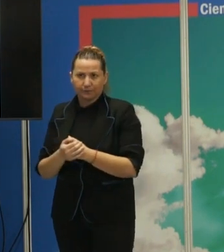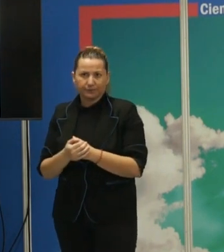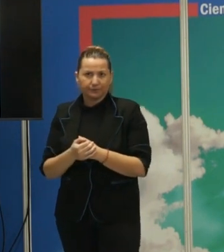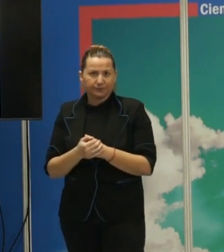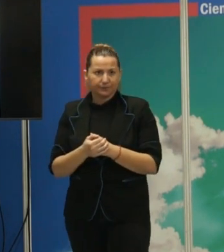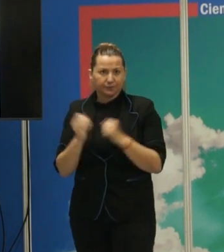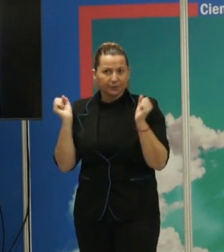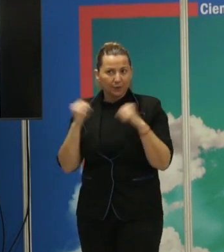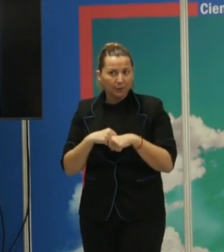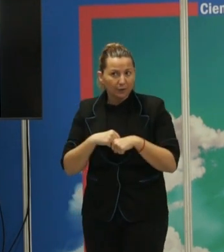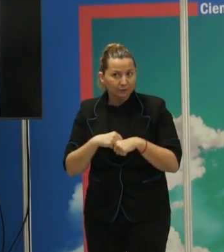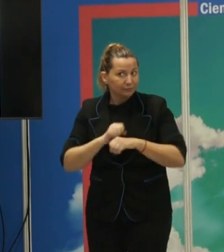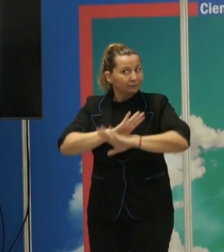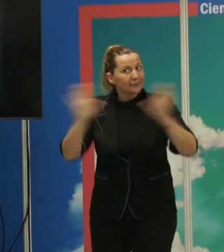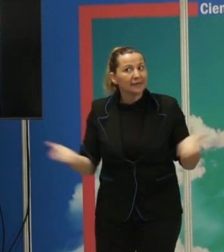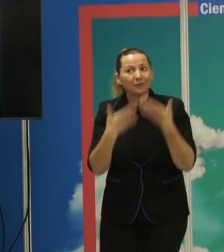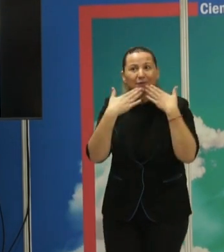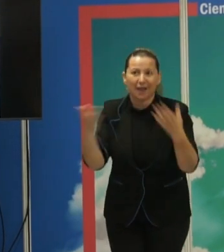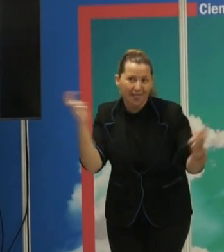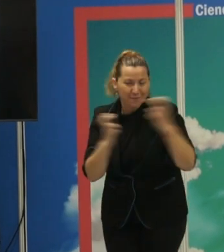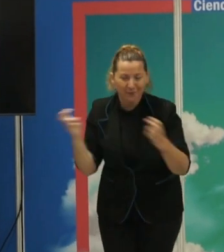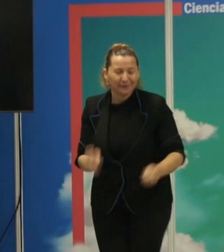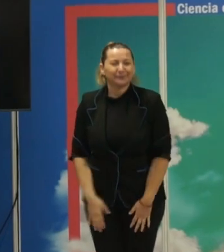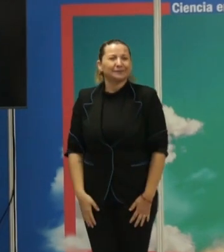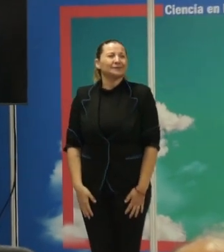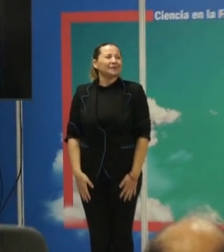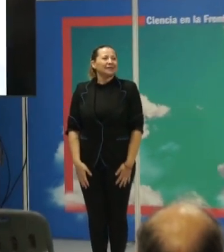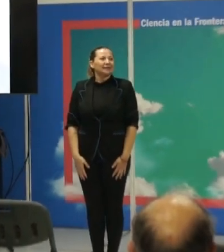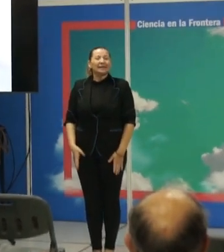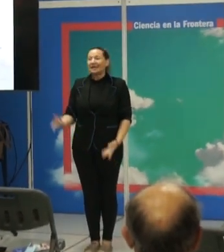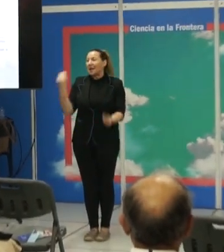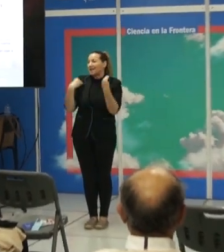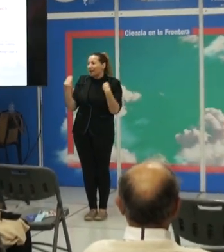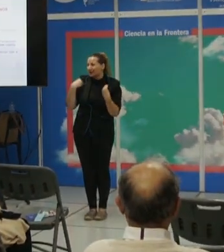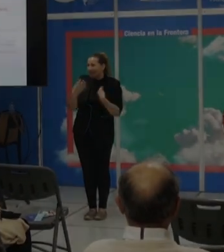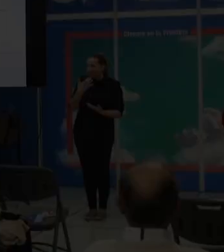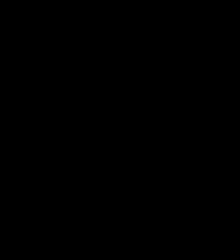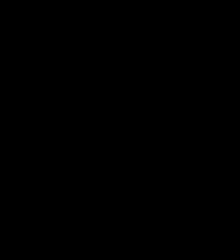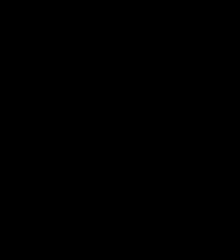ahora. Y, bueno, pues ya está. Muchísimas gracias por todo y preguntadme lo que queráis. Gracias por el